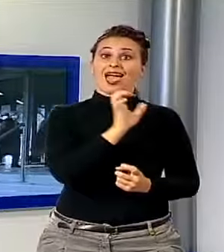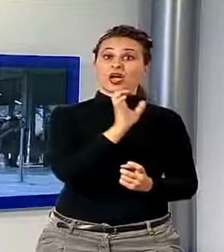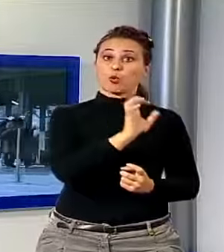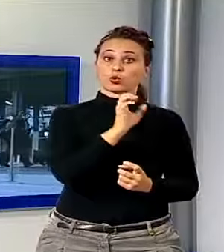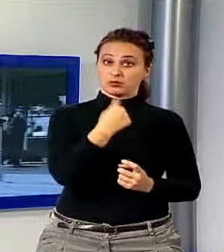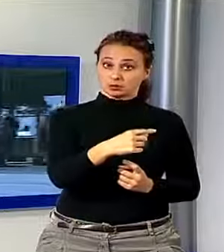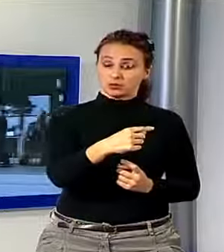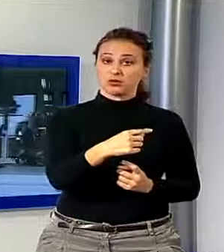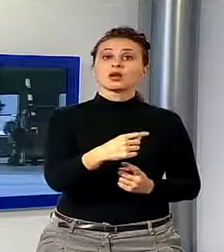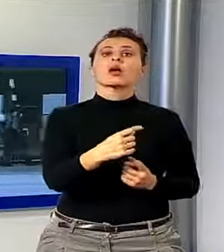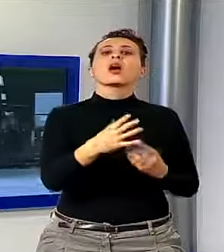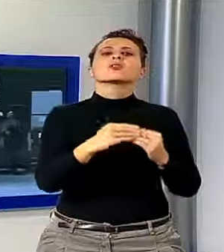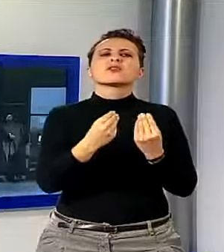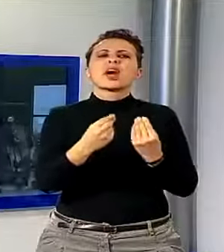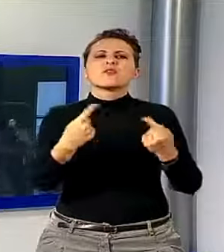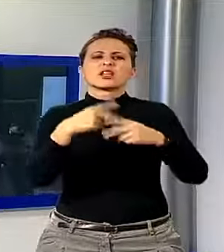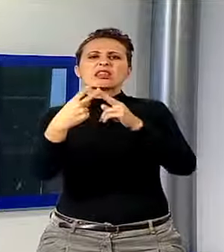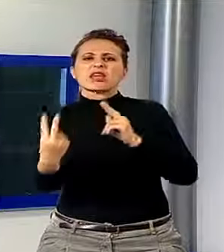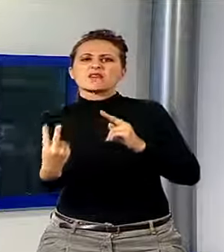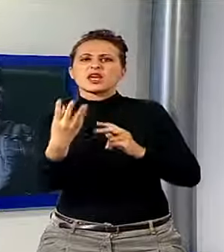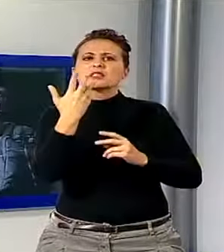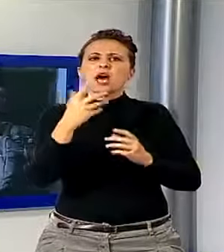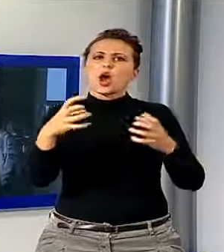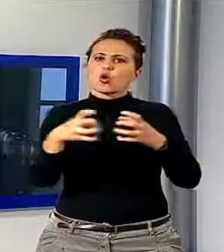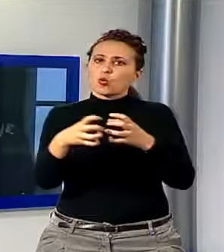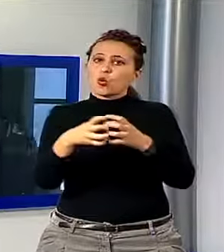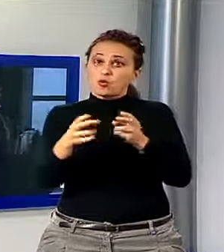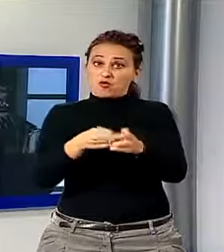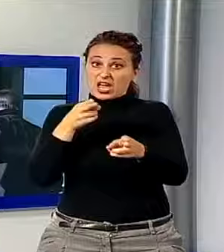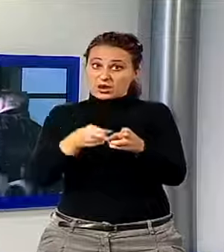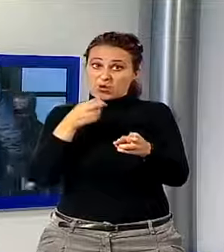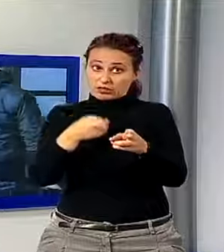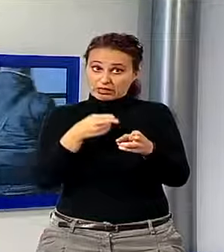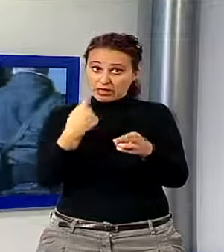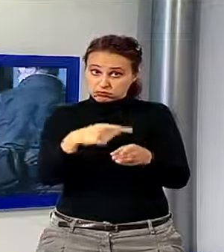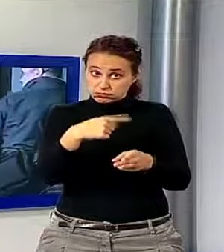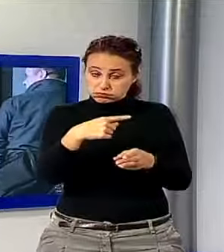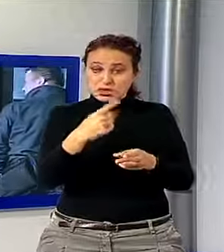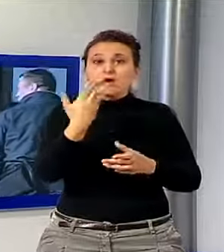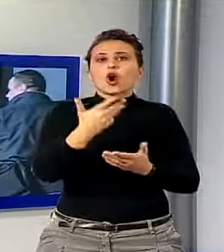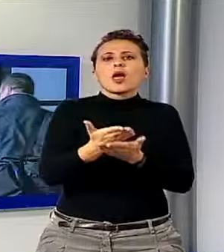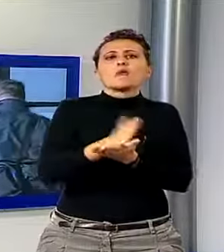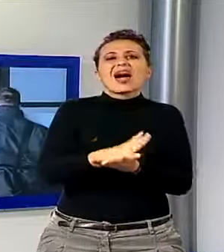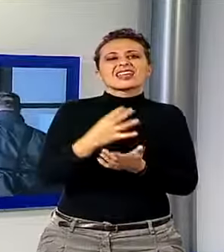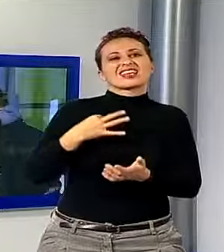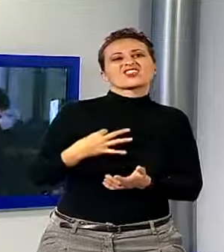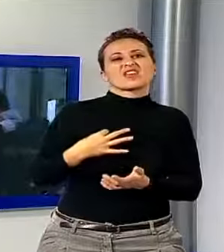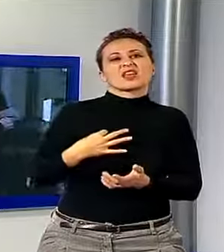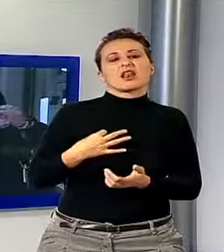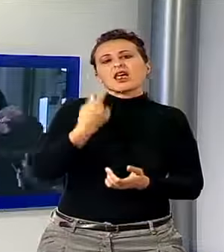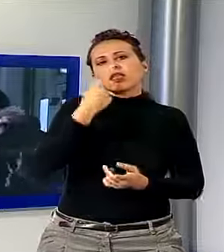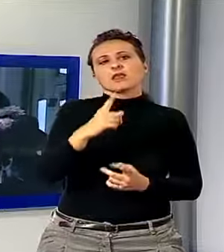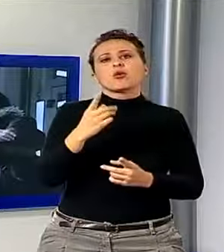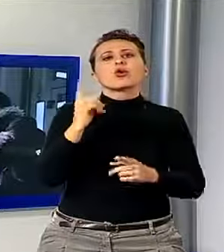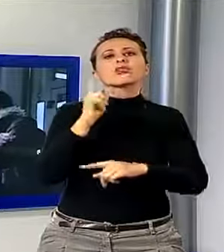Secondo gli avvocati delle difese, in particolare del gruppo Ferrovie, molte delle parti civili presentate non hanno in realtà diritto ad